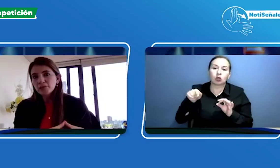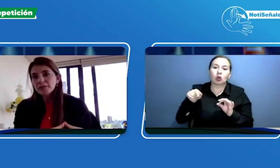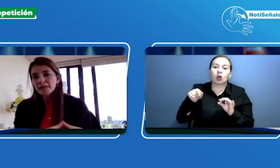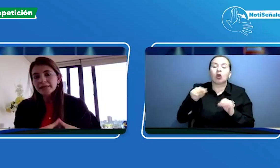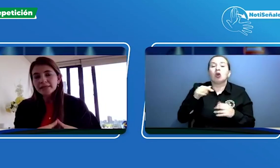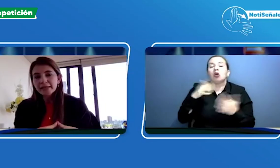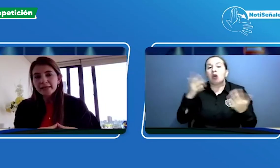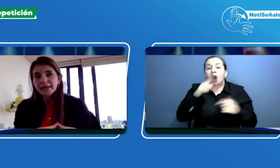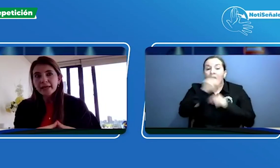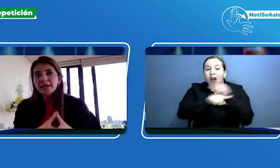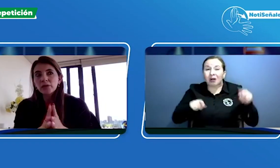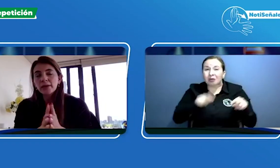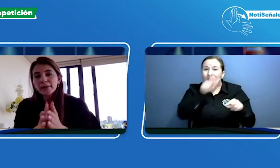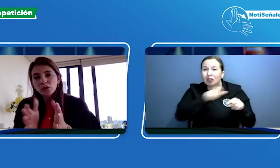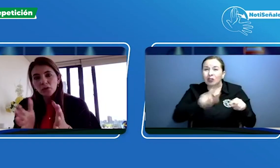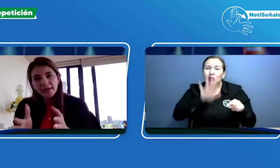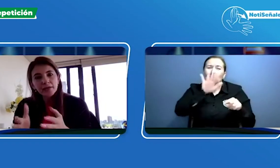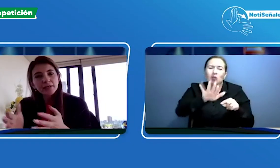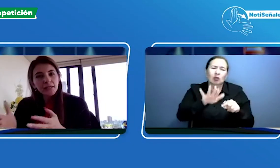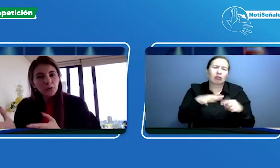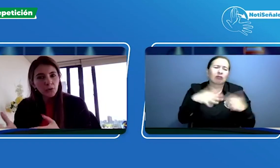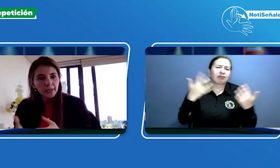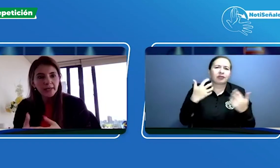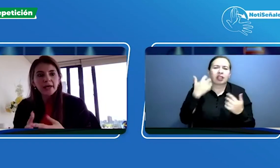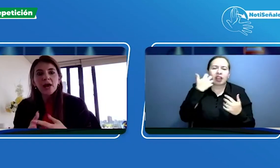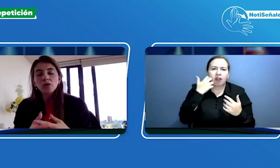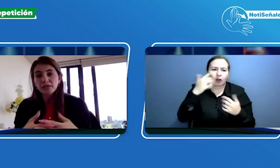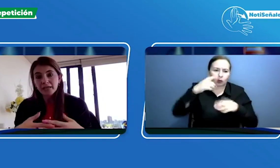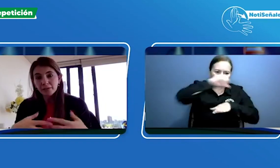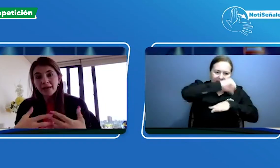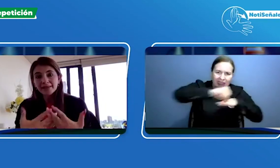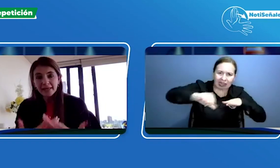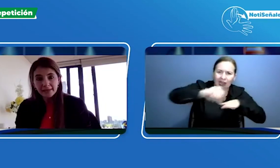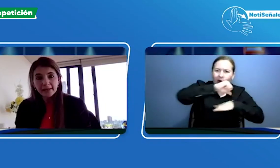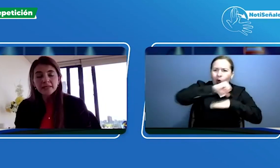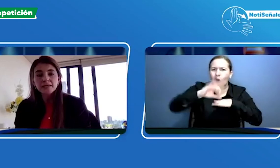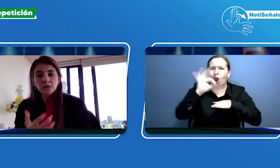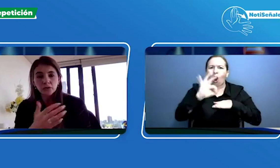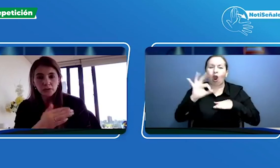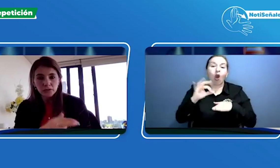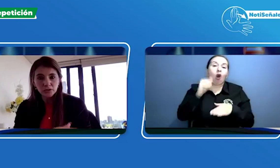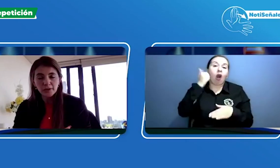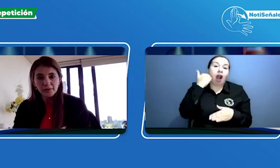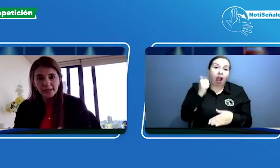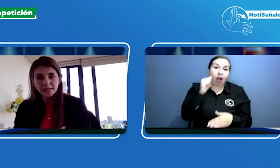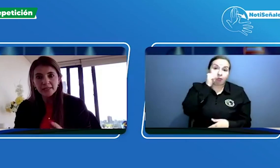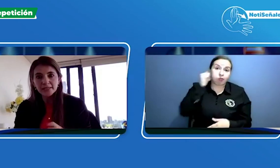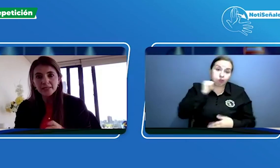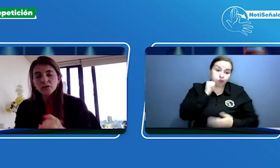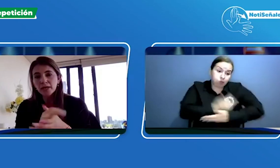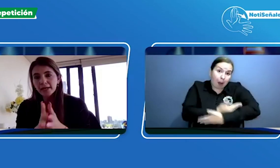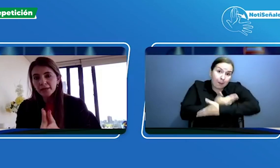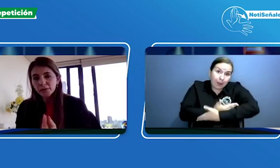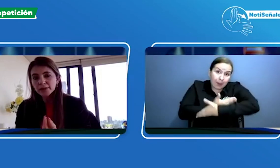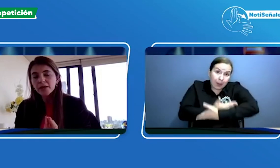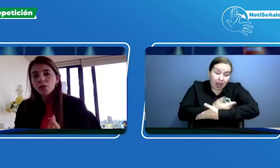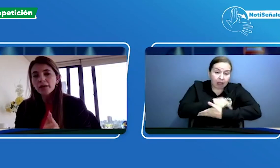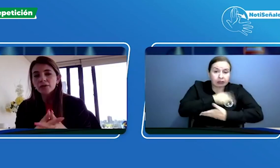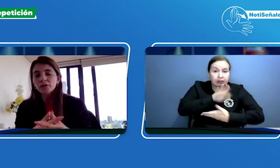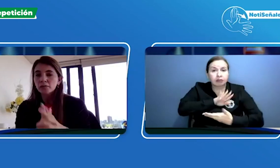pacientes que tengan alguna patología quirúrgica o sean maternas y con nuestros bebés recién nacidos, a la 94 tenemos